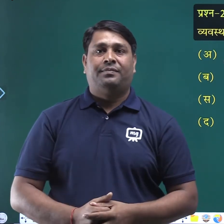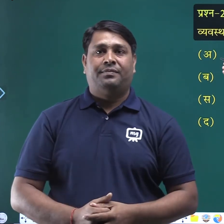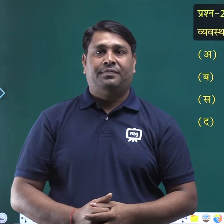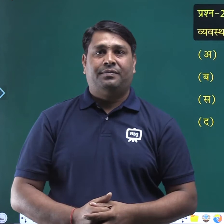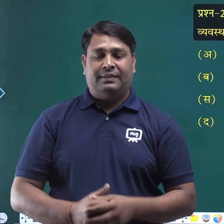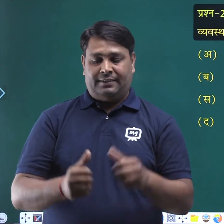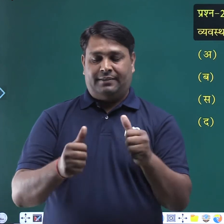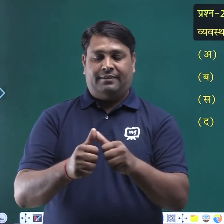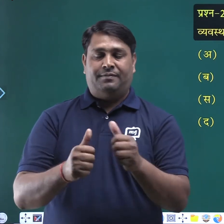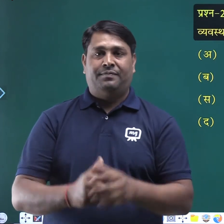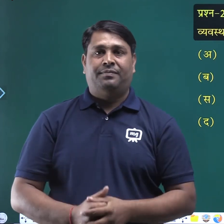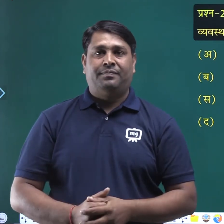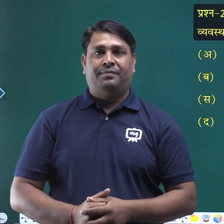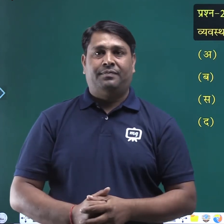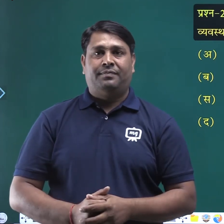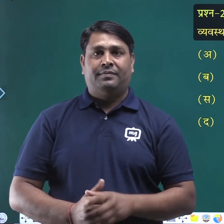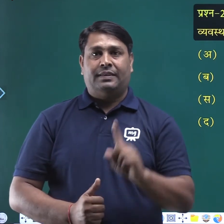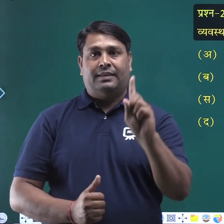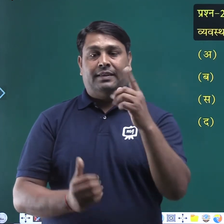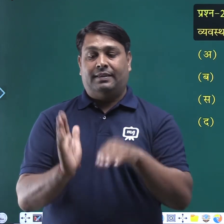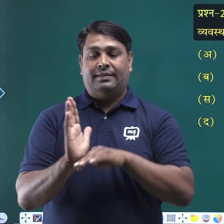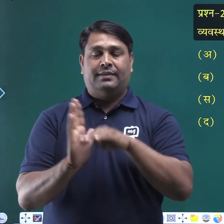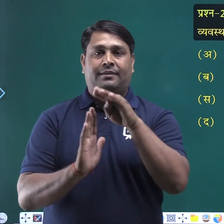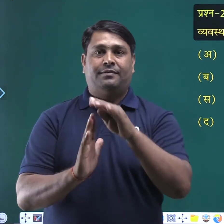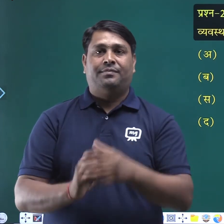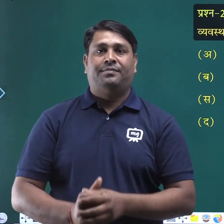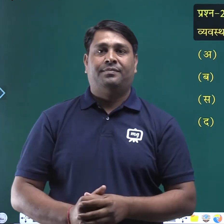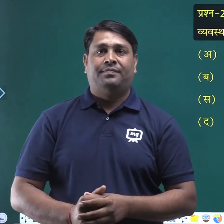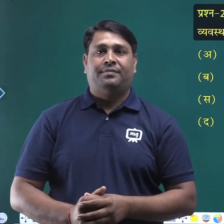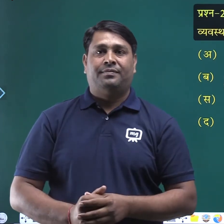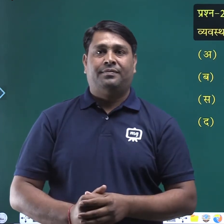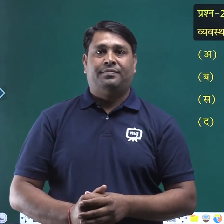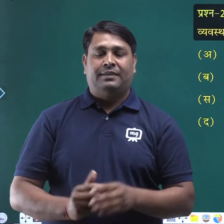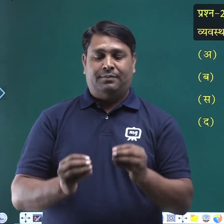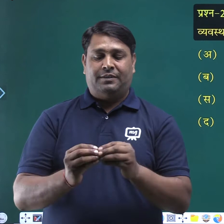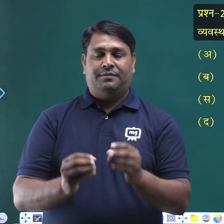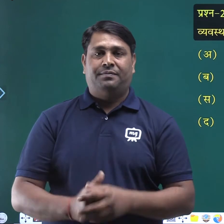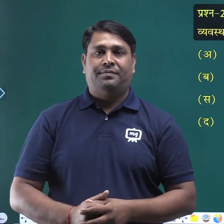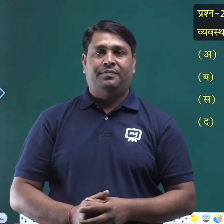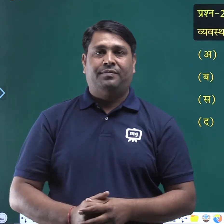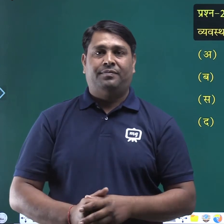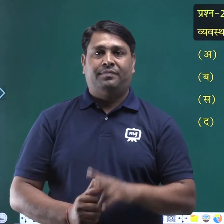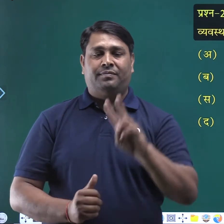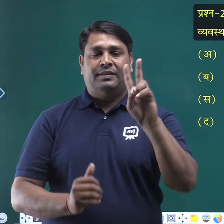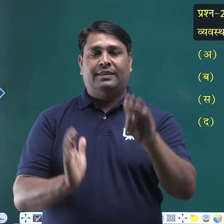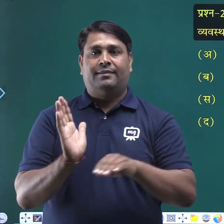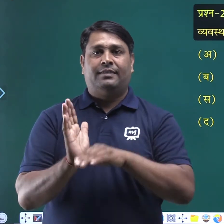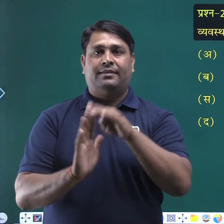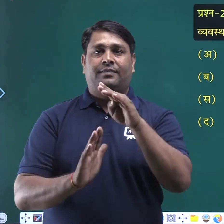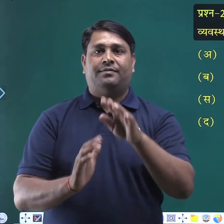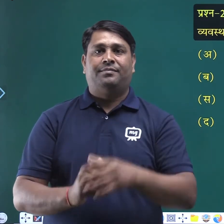ए एकिस स्तरिये बै द्वीस